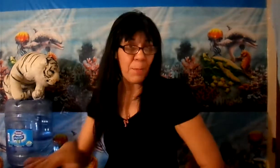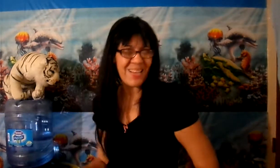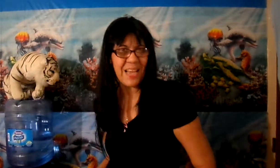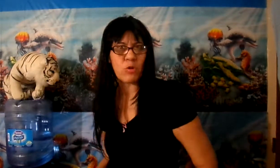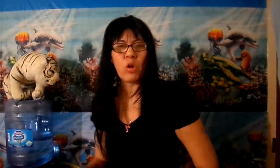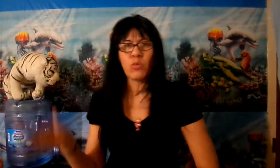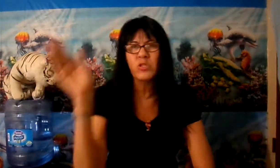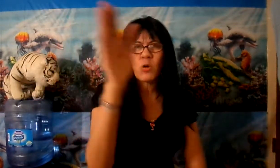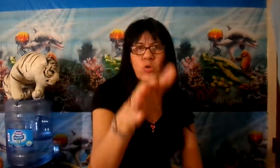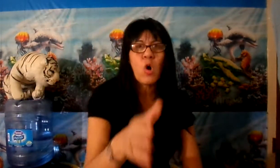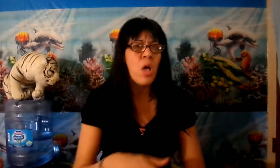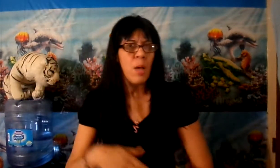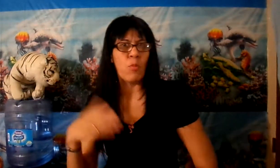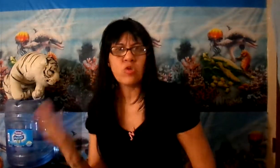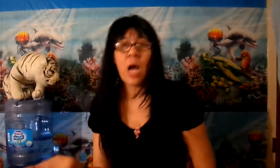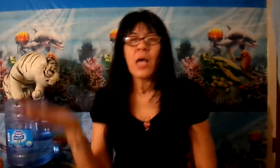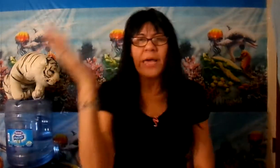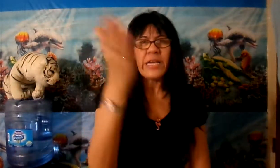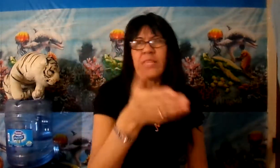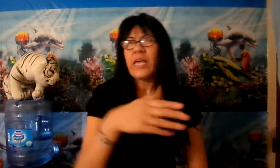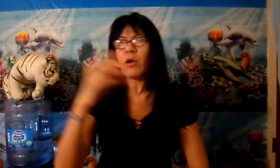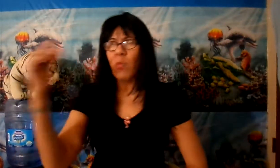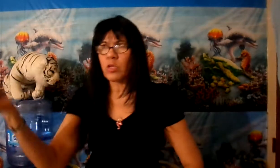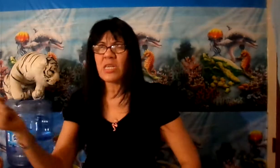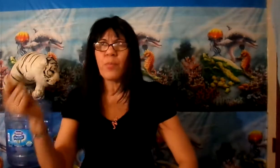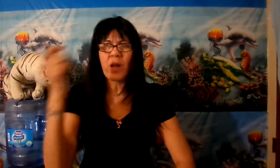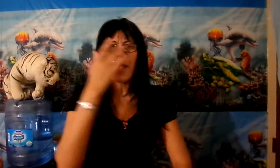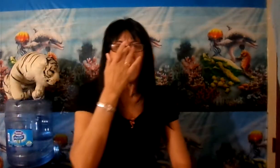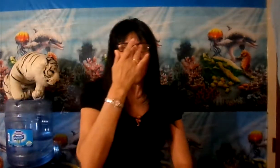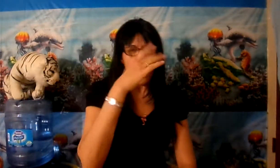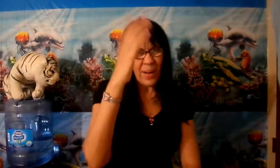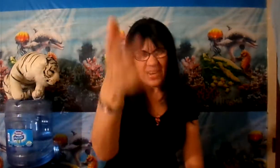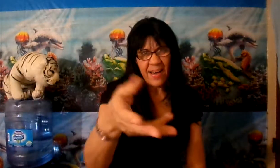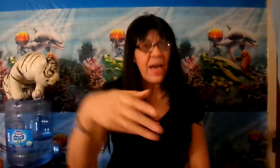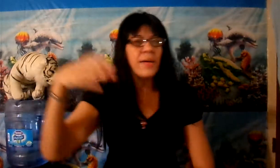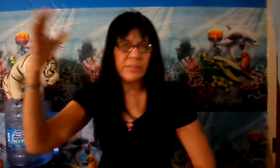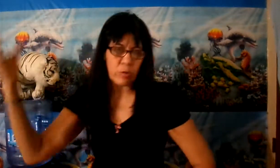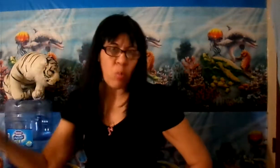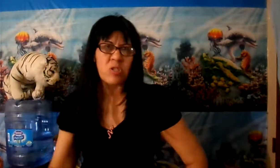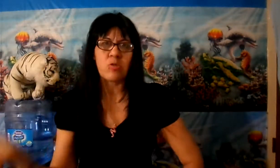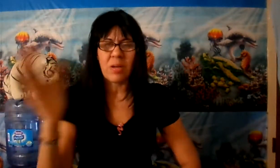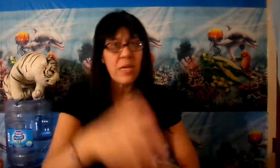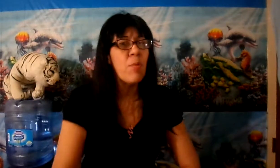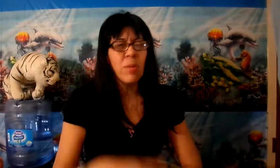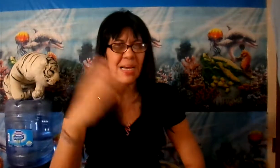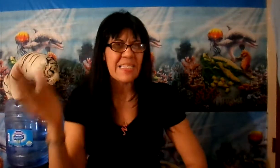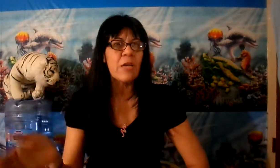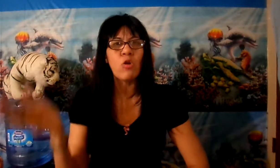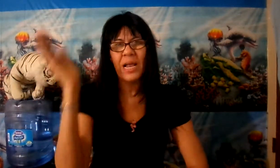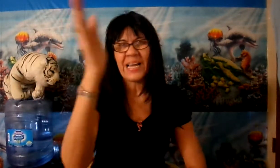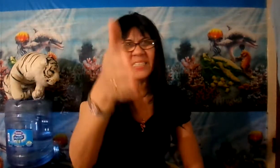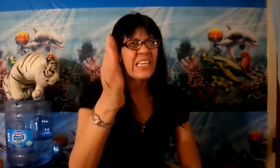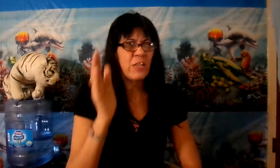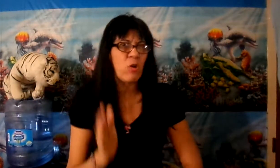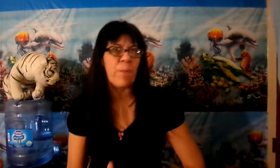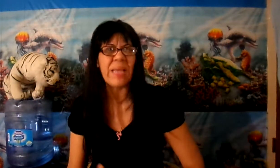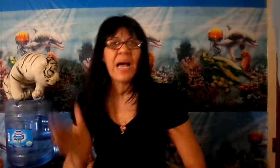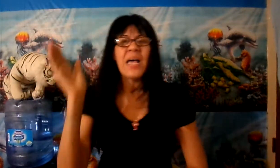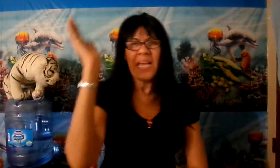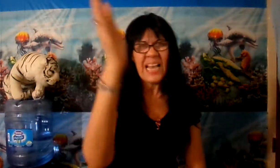pasando. Todo el mundo se gozó, muchas, como dicen por ahí, paradas de homosexualismo, ¿verdad que sí? La gente ya no respeta, la